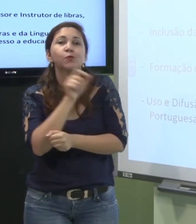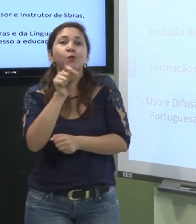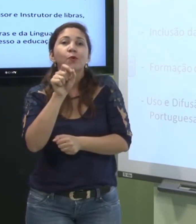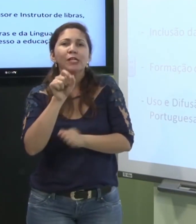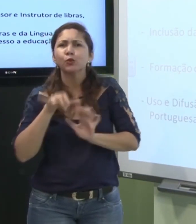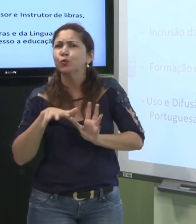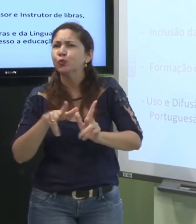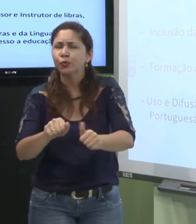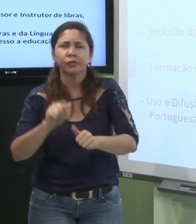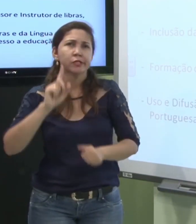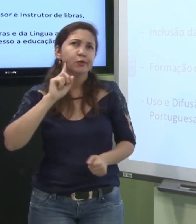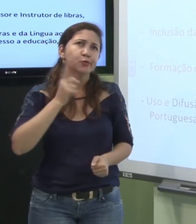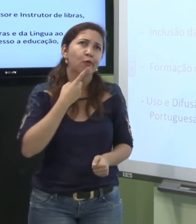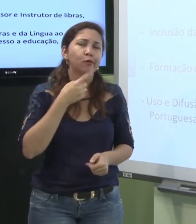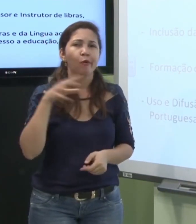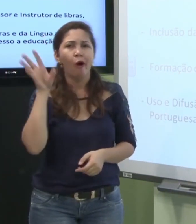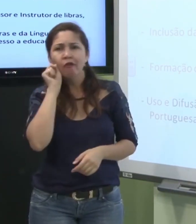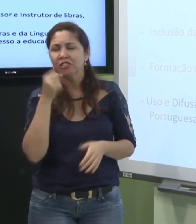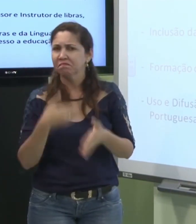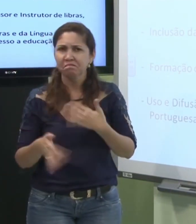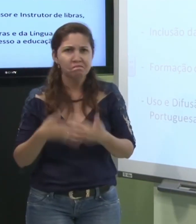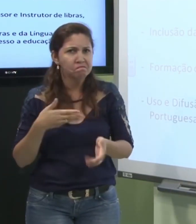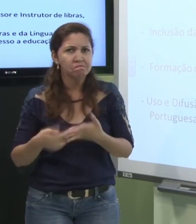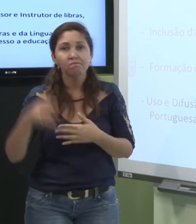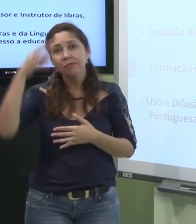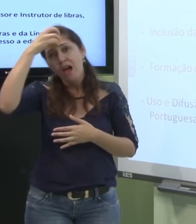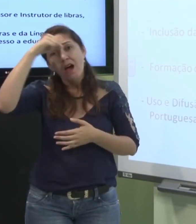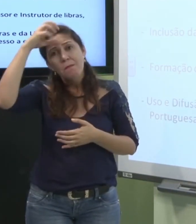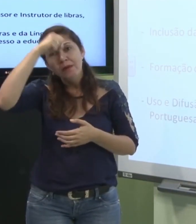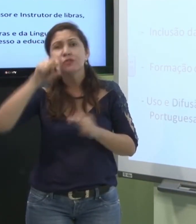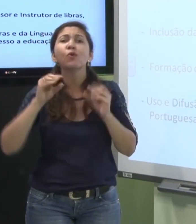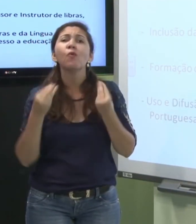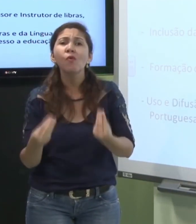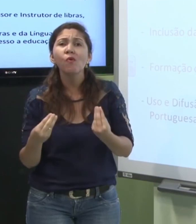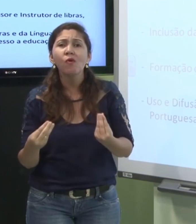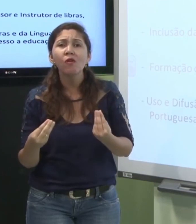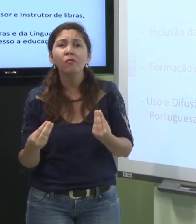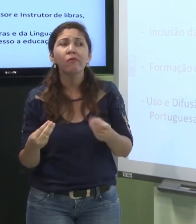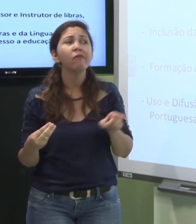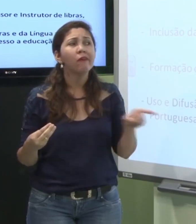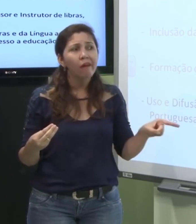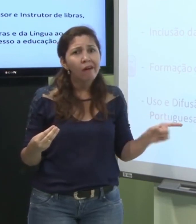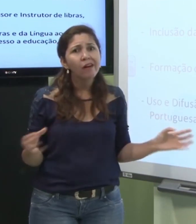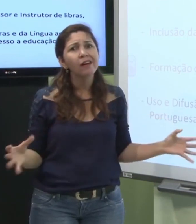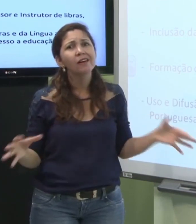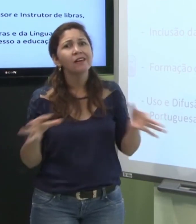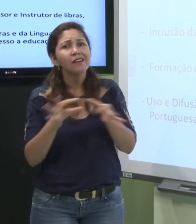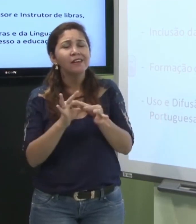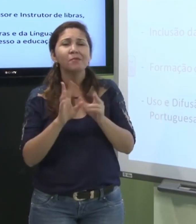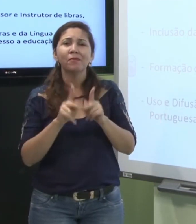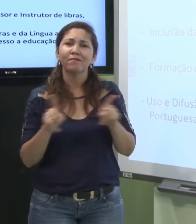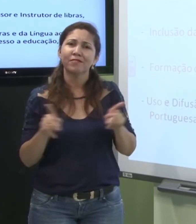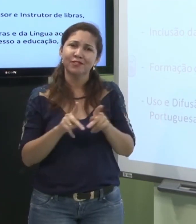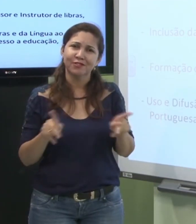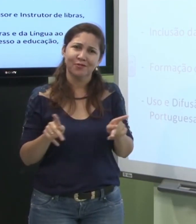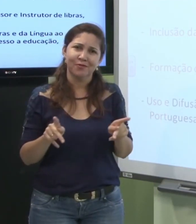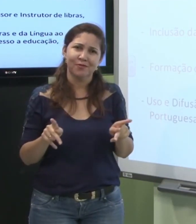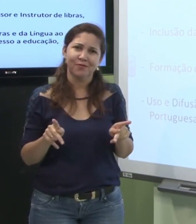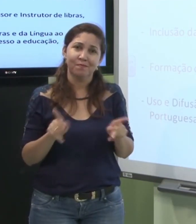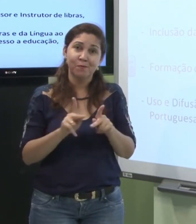então tanto surdo como ouvinte precisam ter esse contato direto com o professor o professor precisa